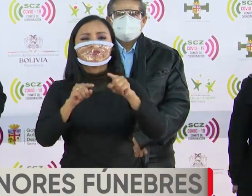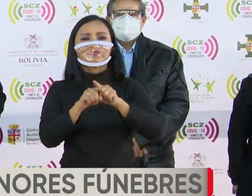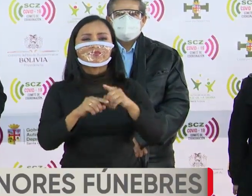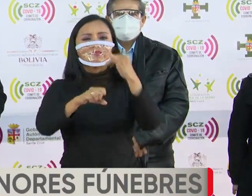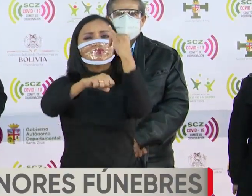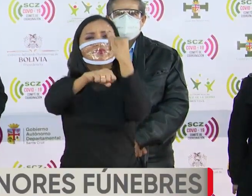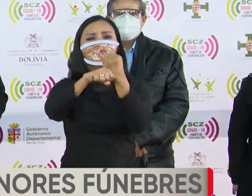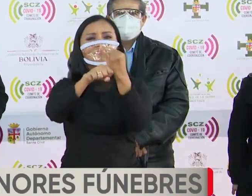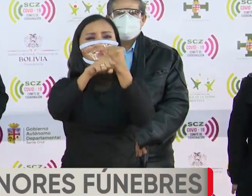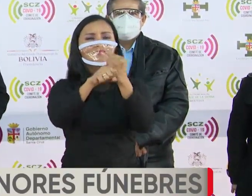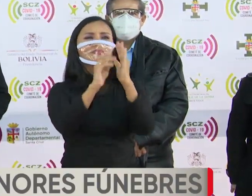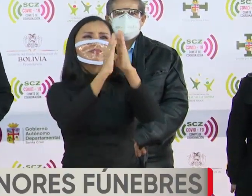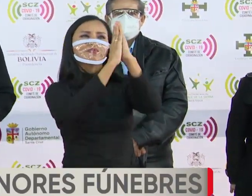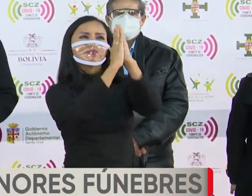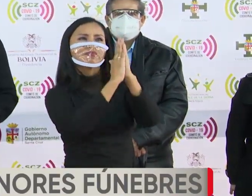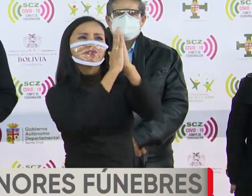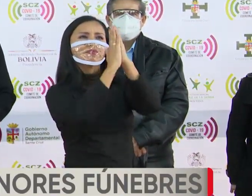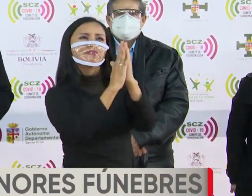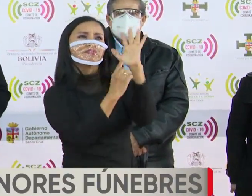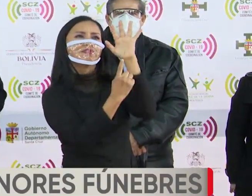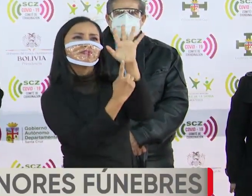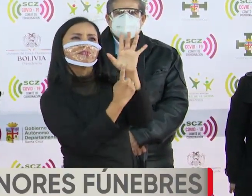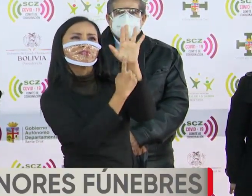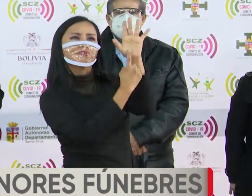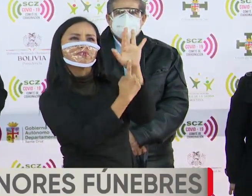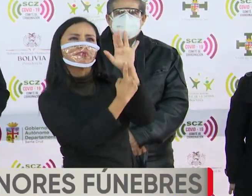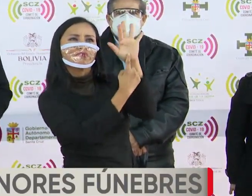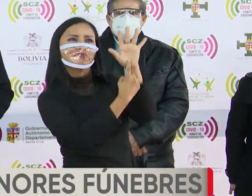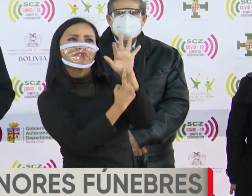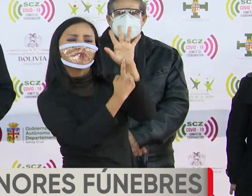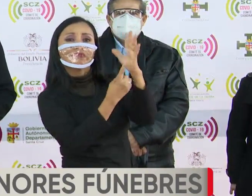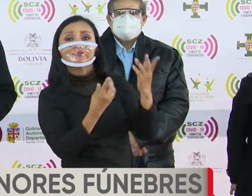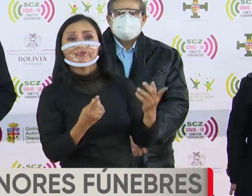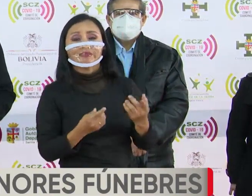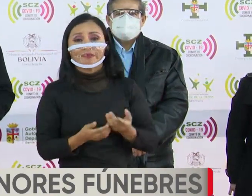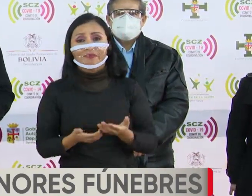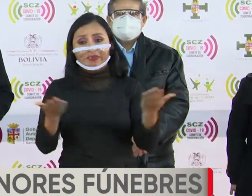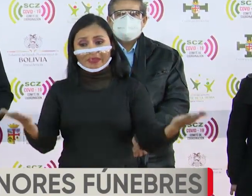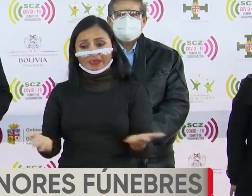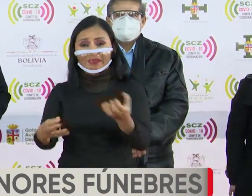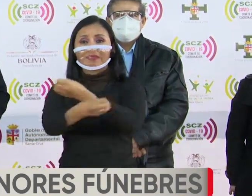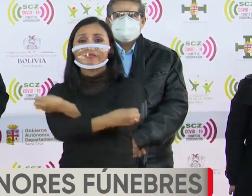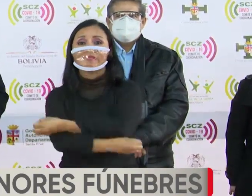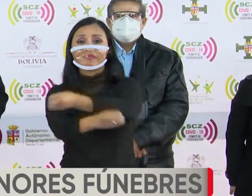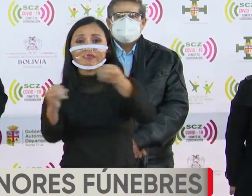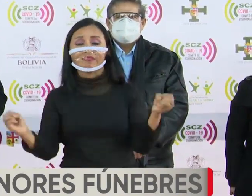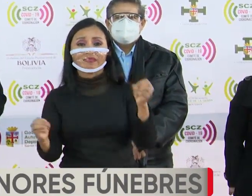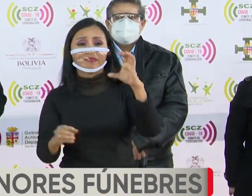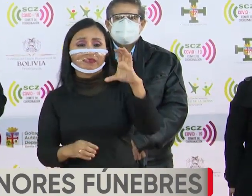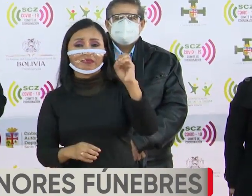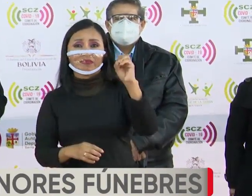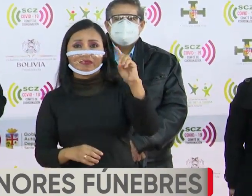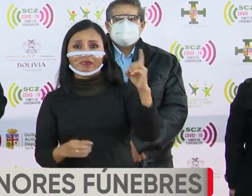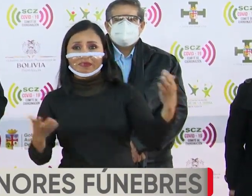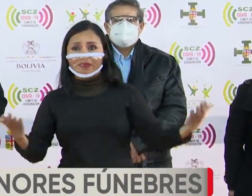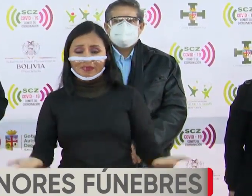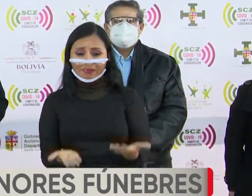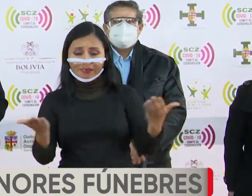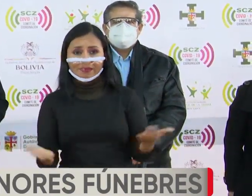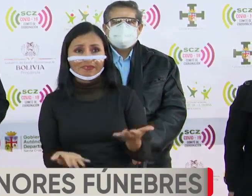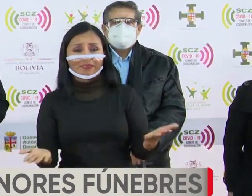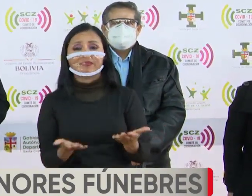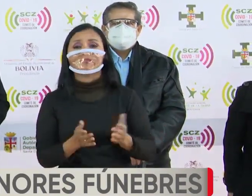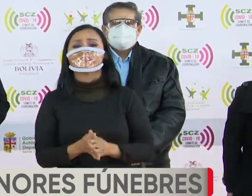Ardiente, lo cual estará en el centro de operación de emergencia departamental